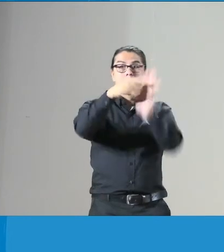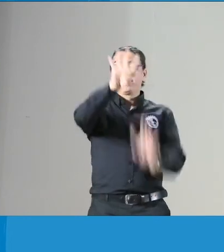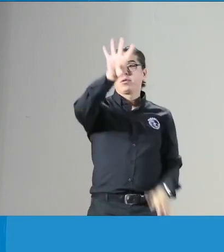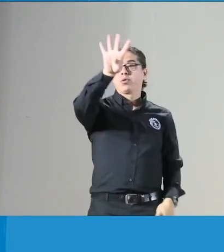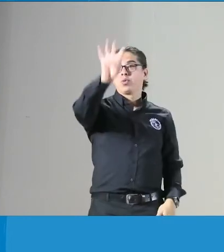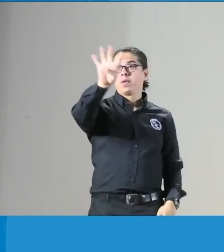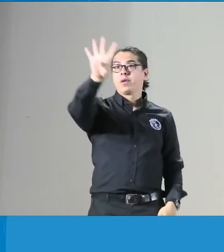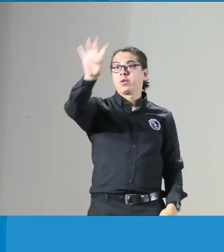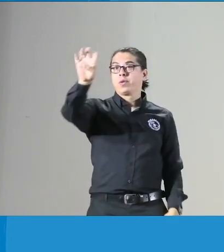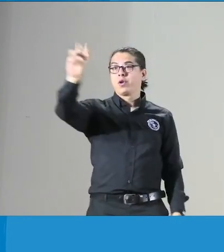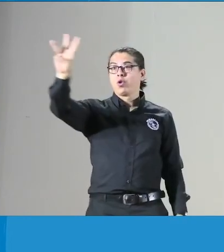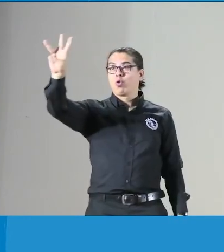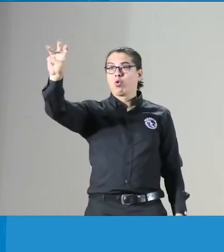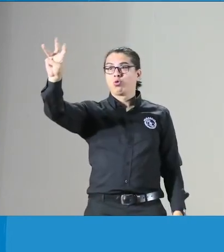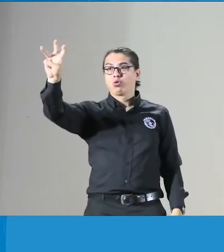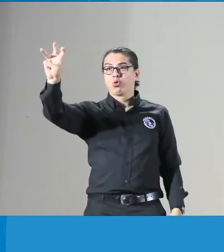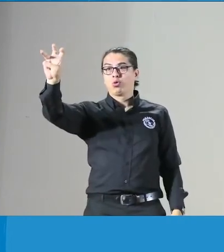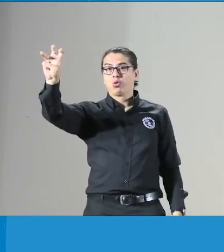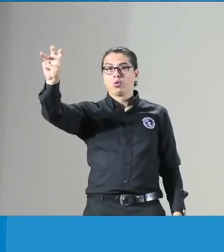fue esto? en 1998